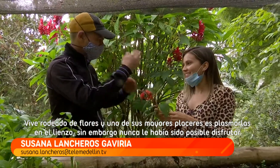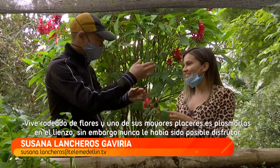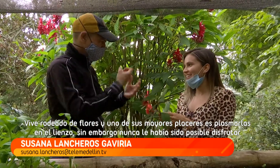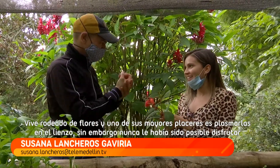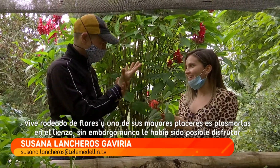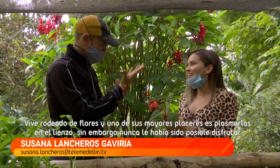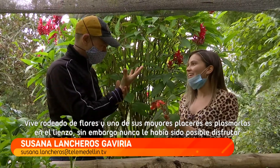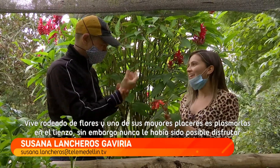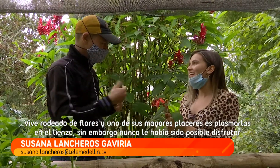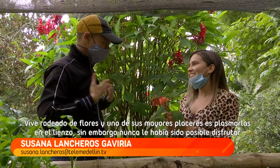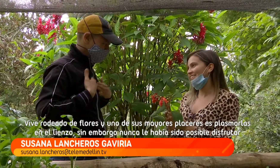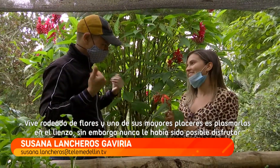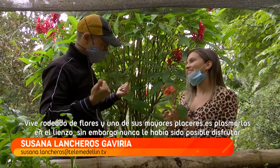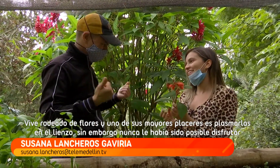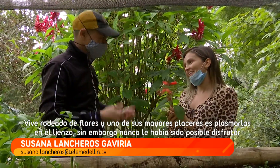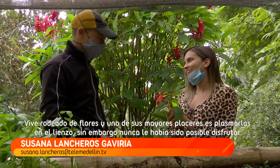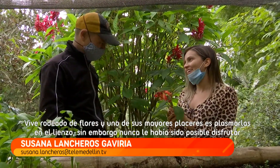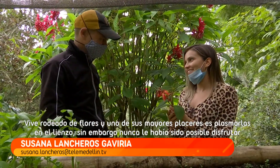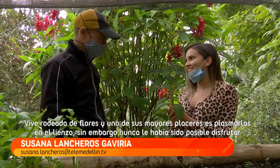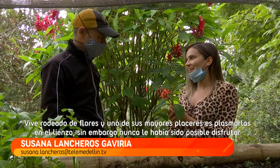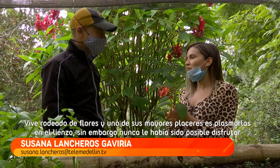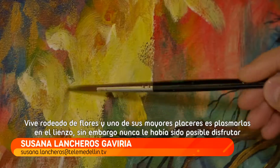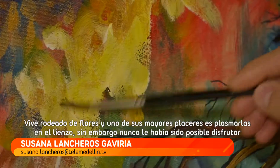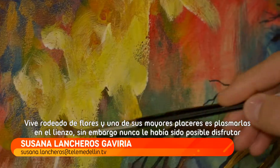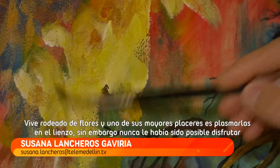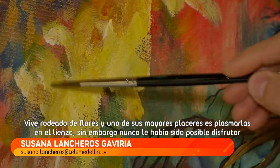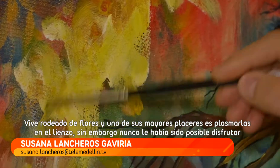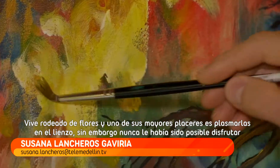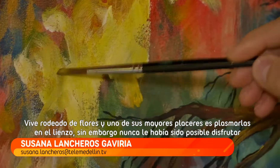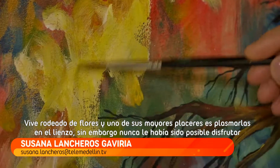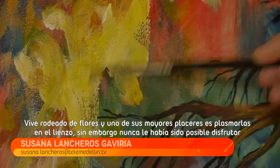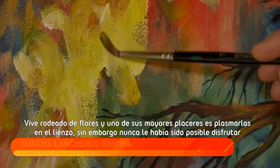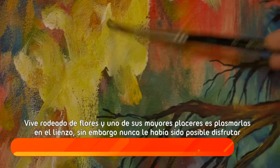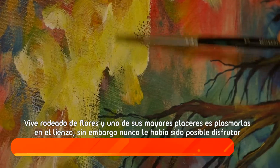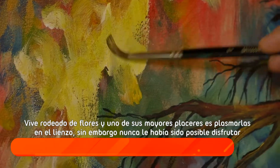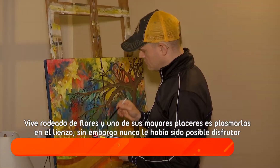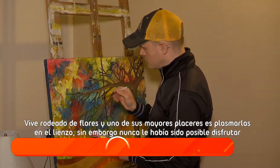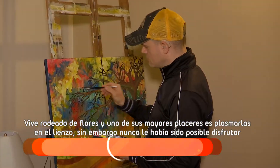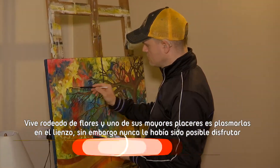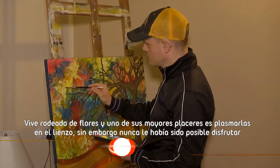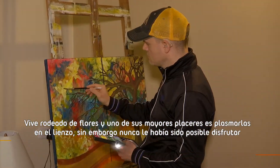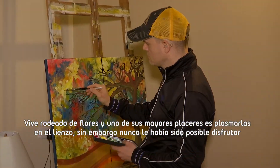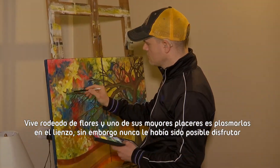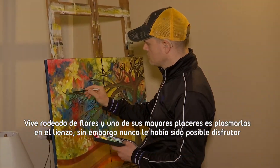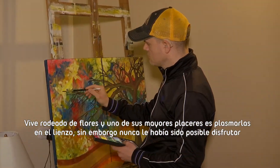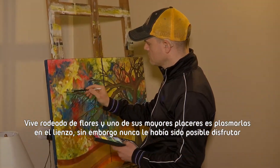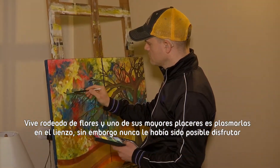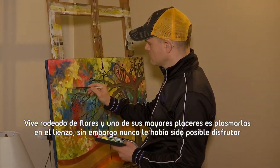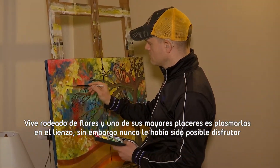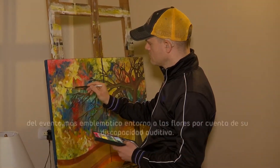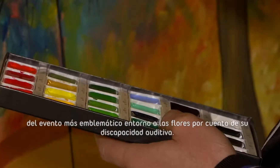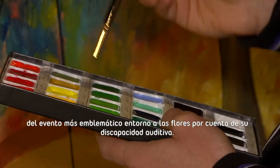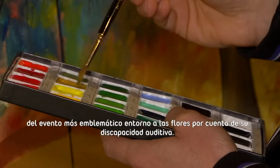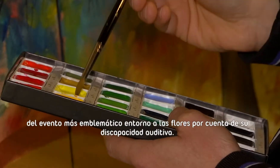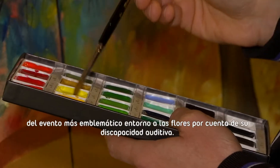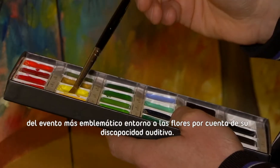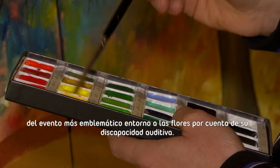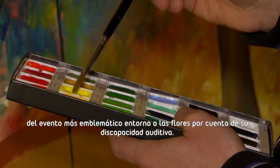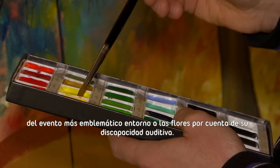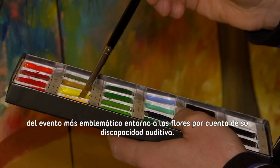de sus mayores placeres es plasmarlas en el lienzo. Sin embargo, nunca le había sido posible disfrutar del evento más emblemático